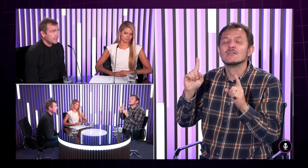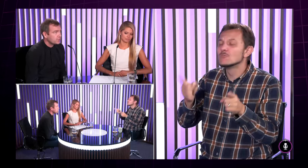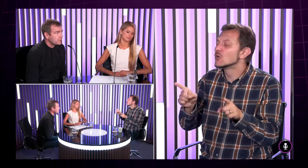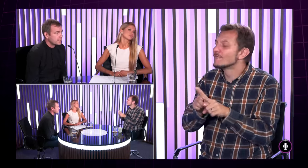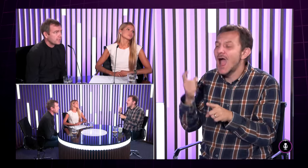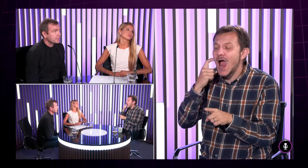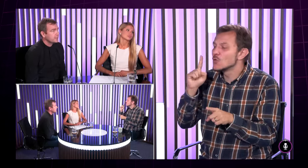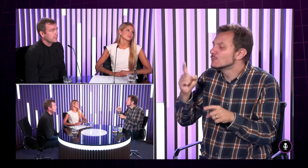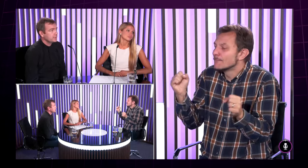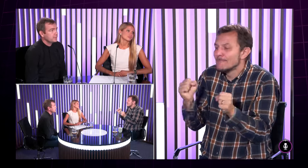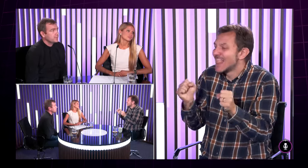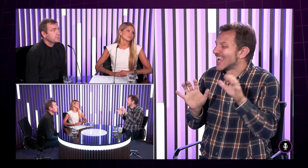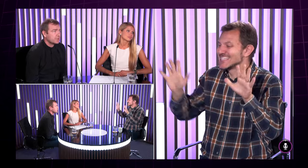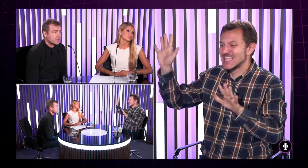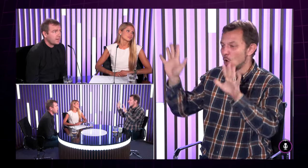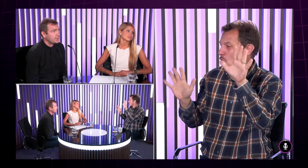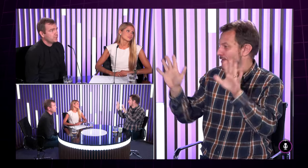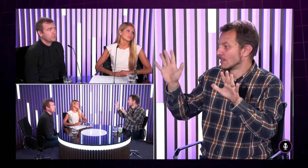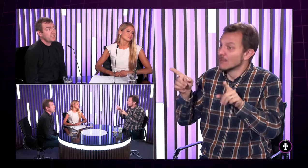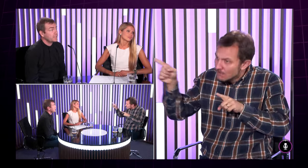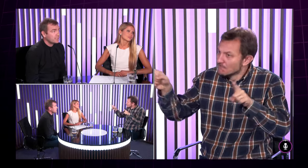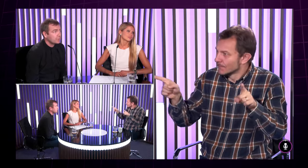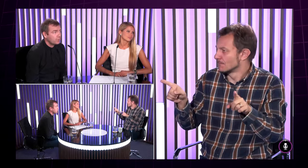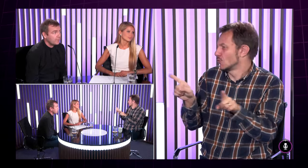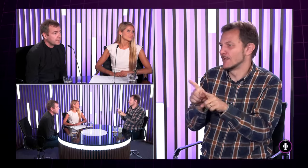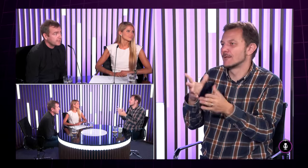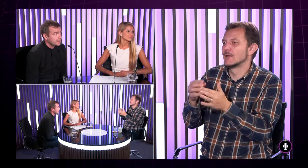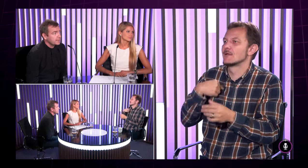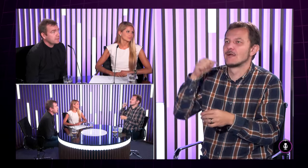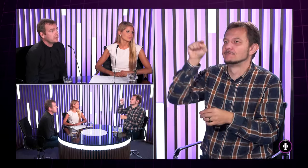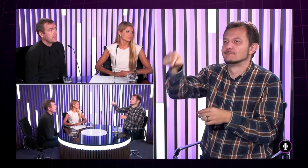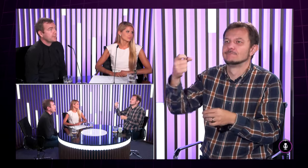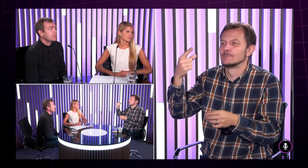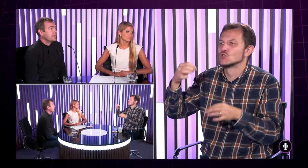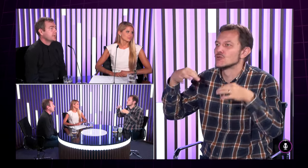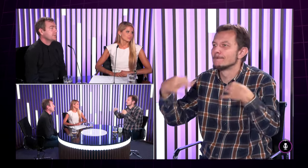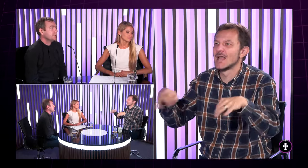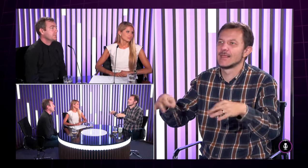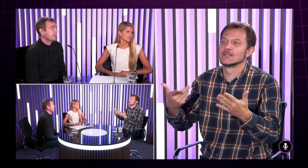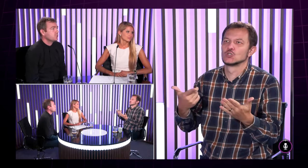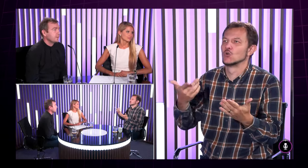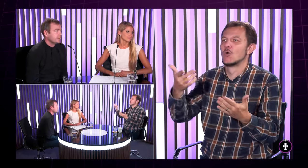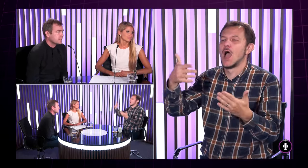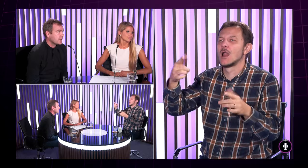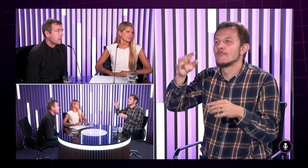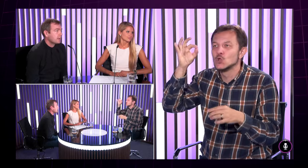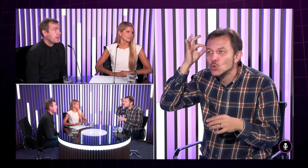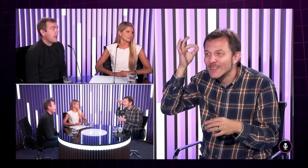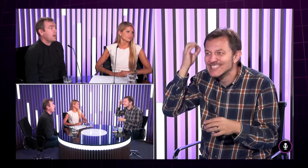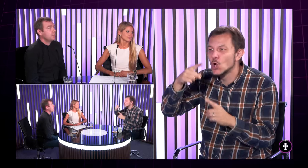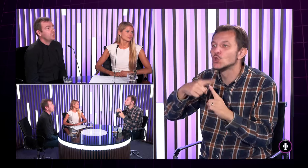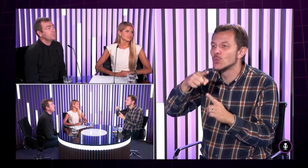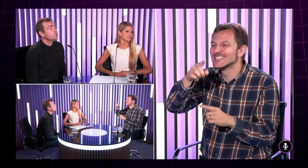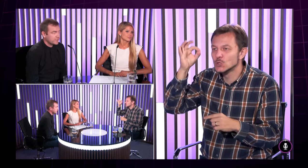napísať a tak to ukázať nemusia sa báť počujúci ani gestikulovať napríklad ja keď prídem neviem do Španielska